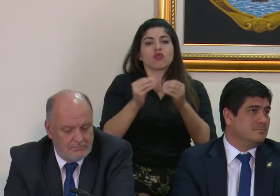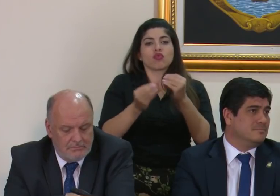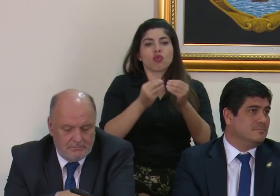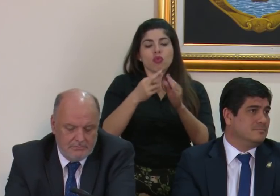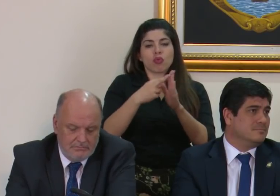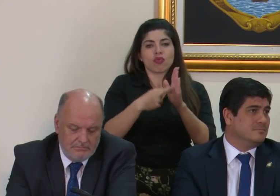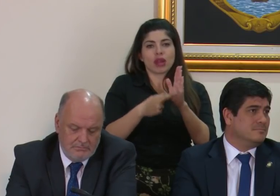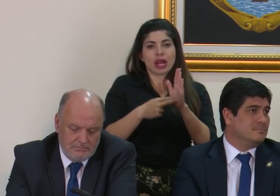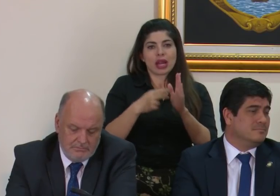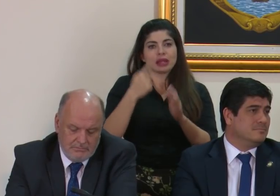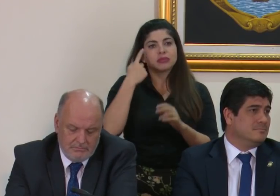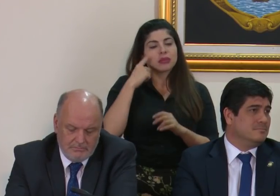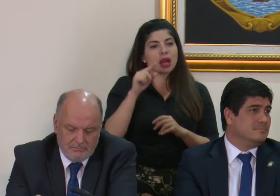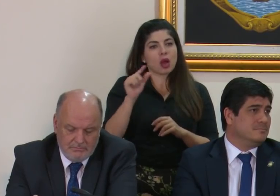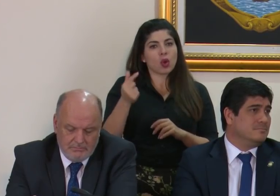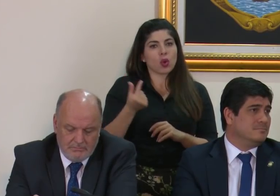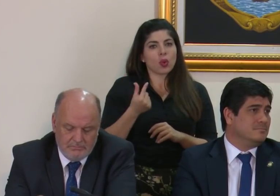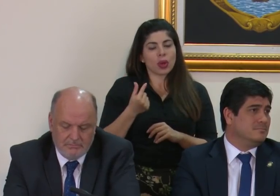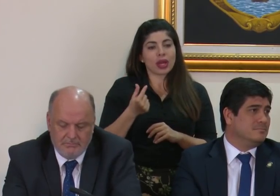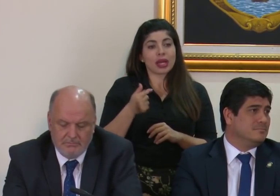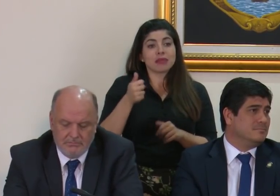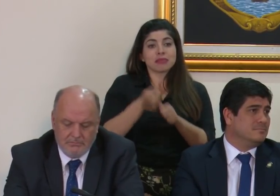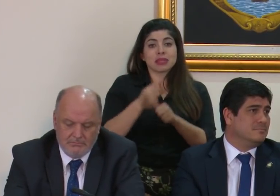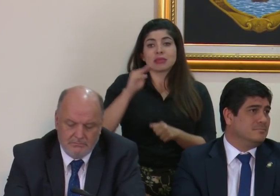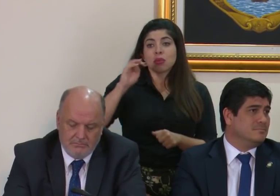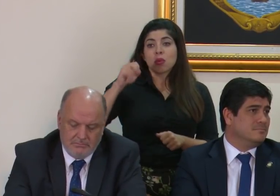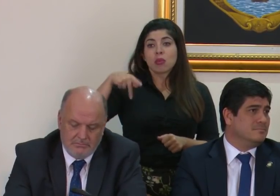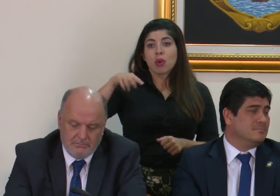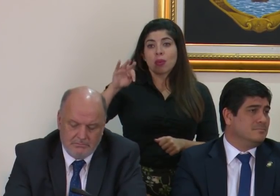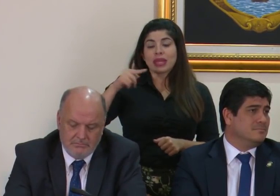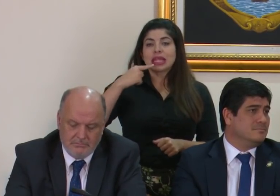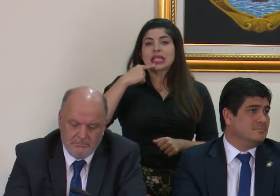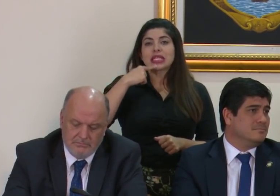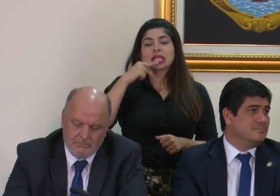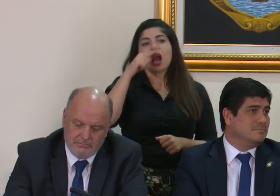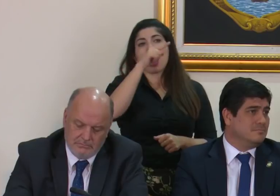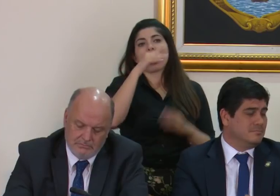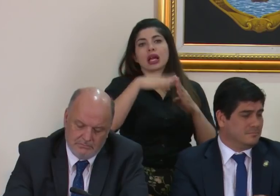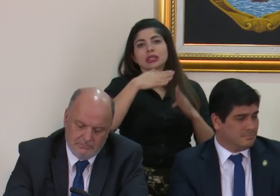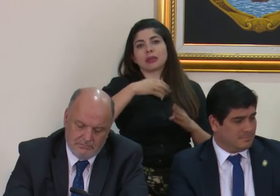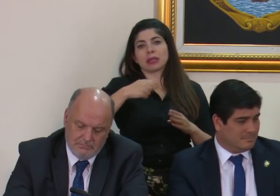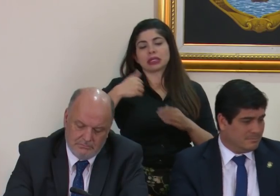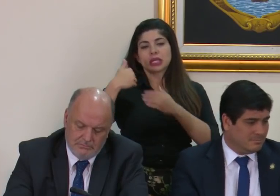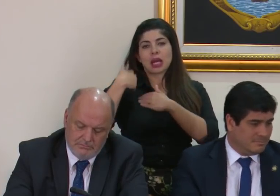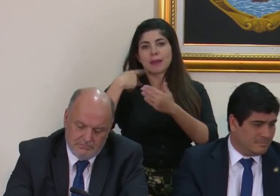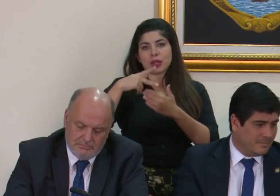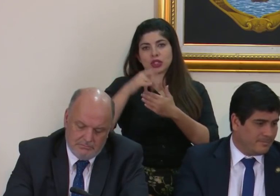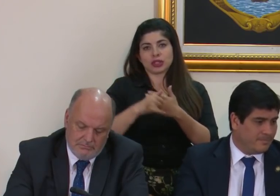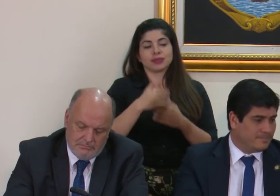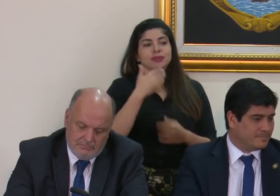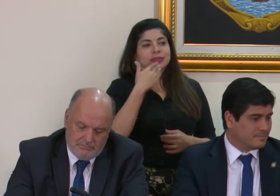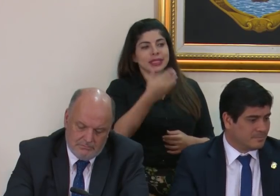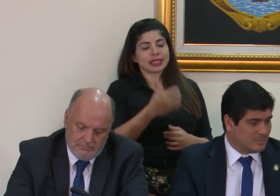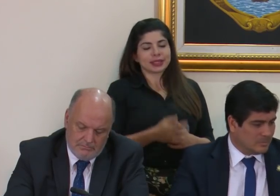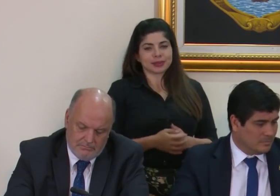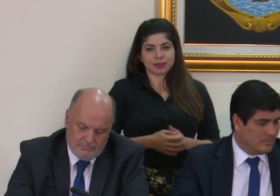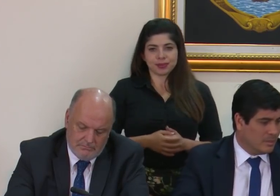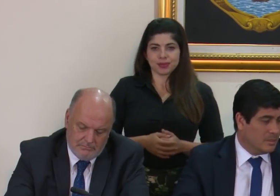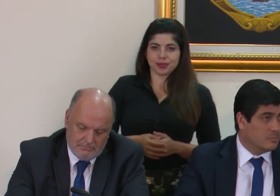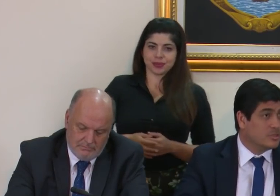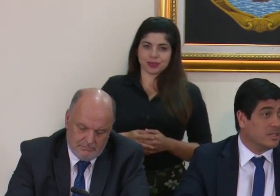específicamente al MOP que según el MOP el proyecto está acá en Casa Presidencial. Gracias Charón por su consulta.